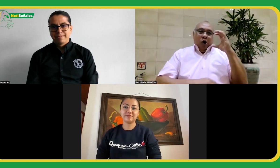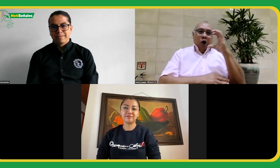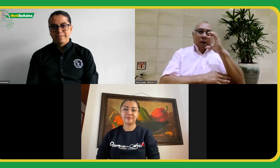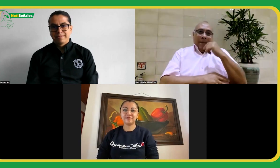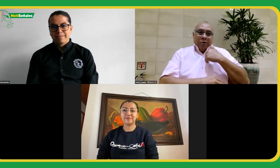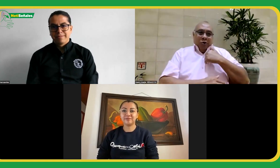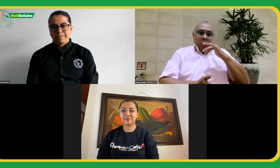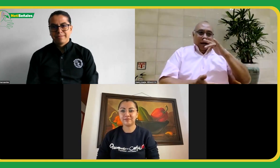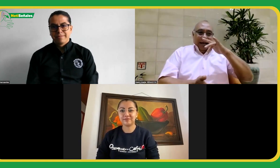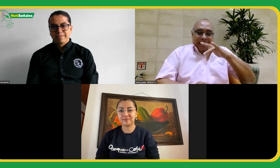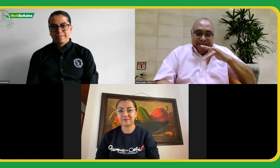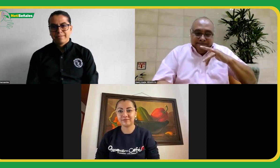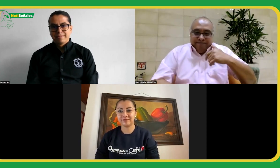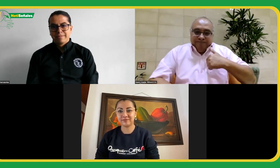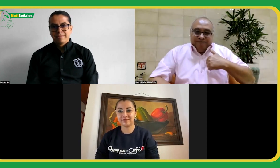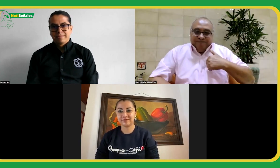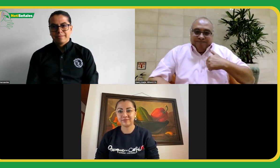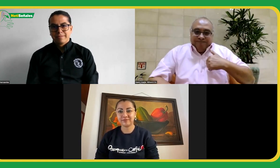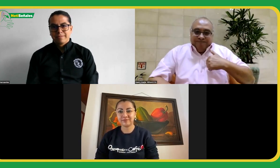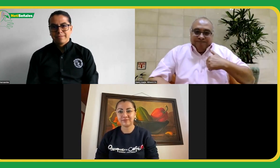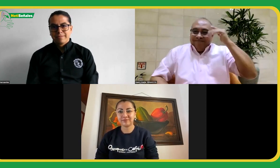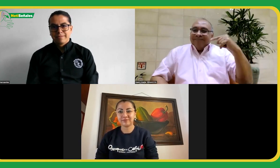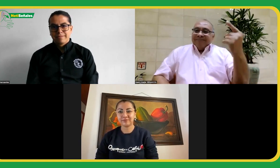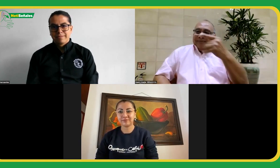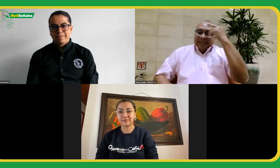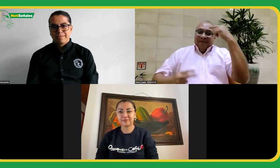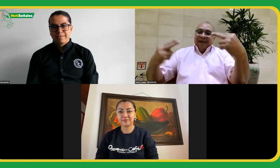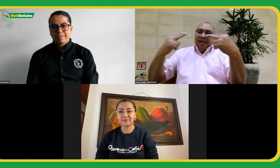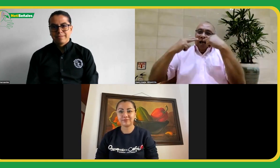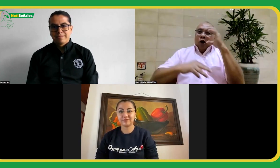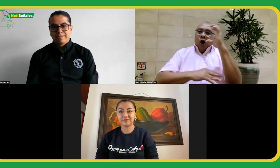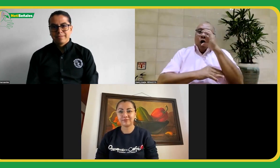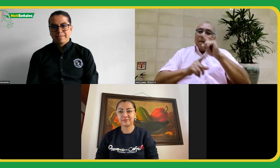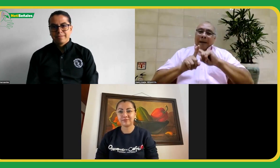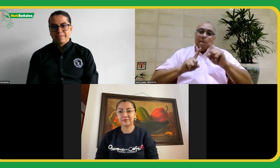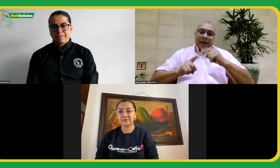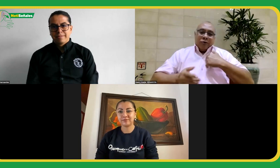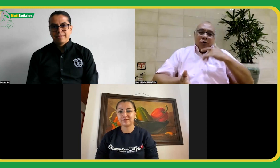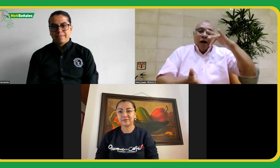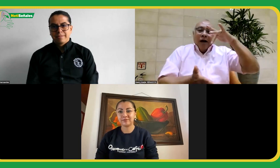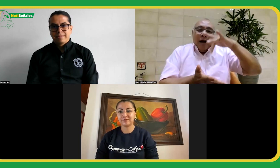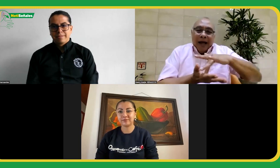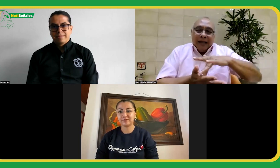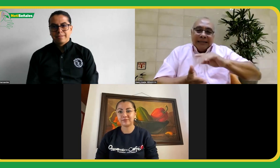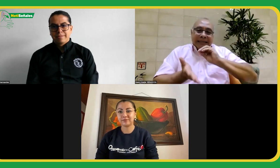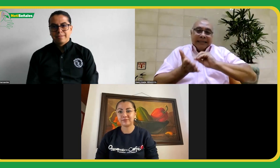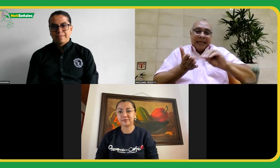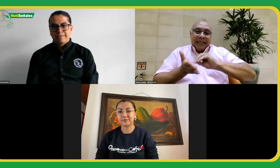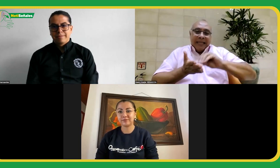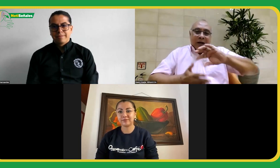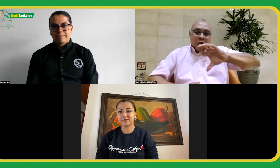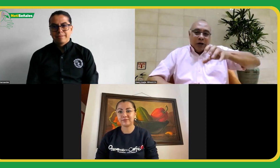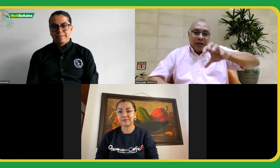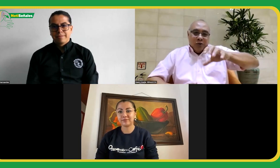a mí me conocen como colombiano como participante del país pero yo también soy secretario